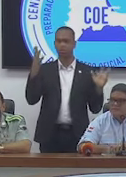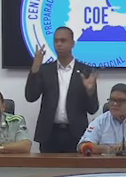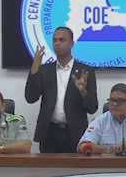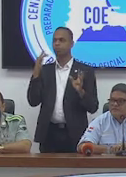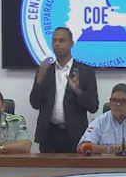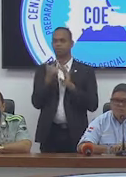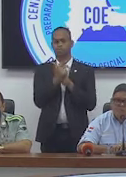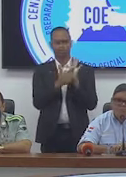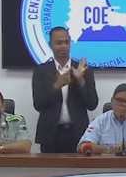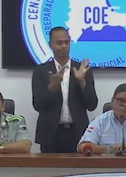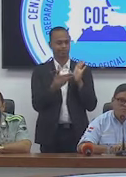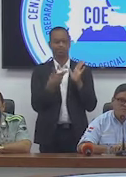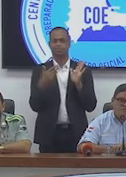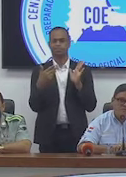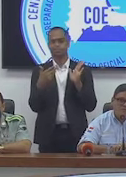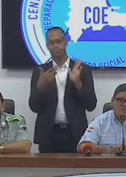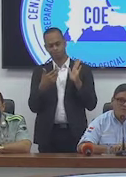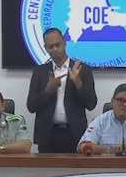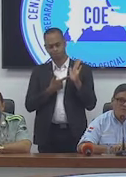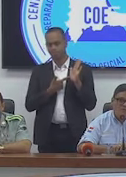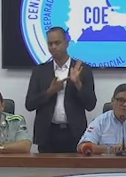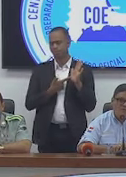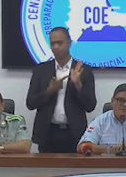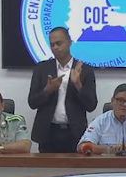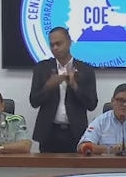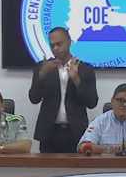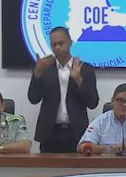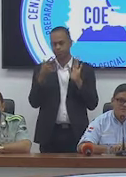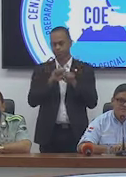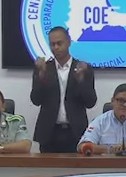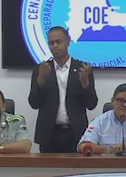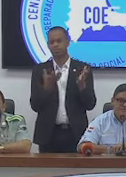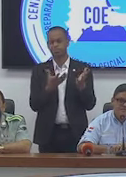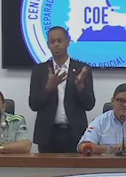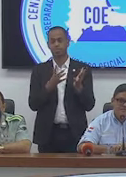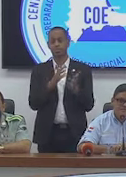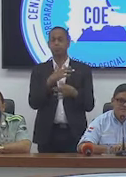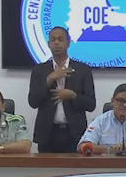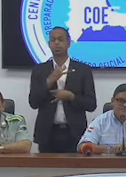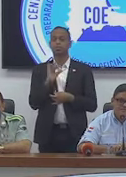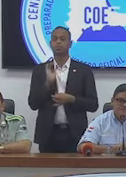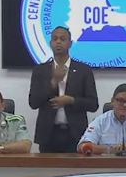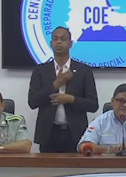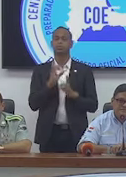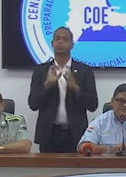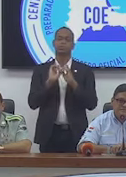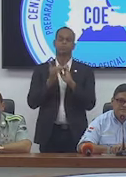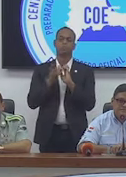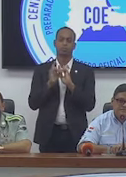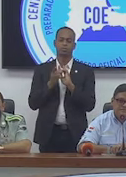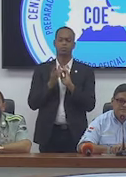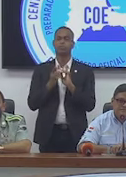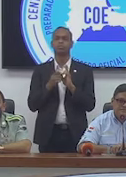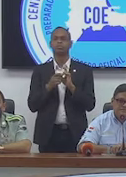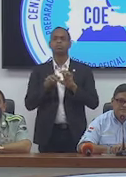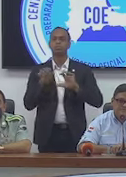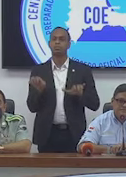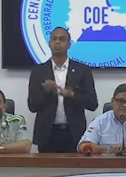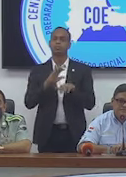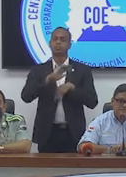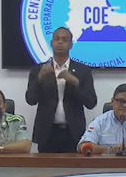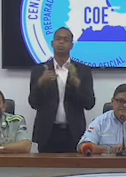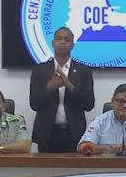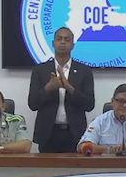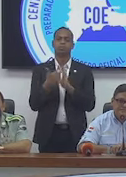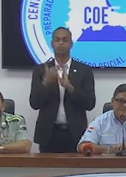violar esta disposición. Es un interés de nuestro director que se cumpla con todas las